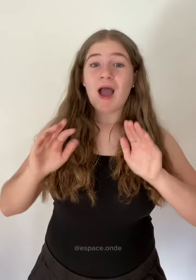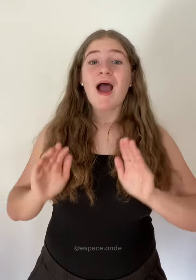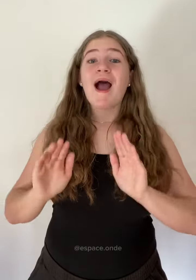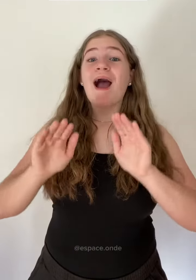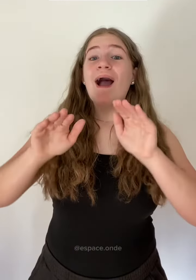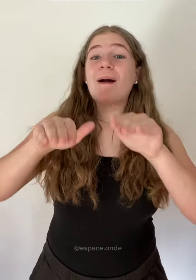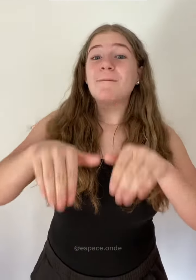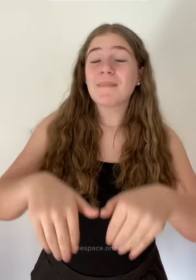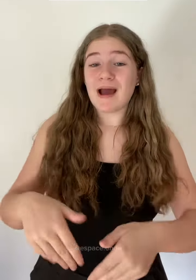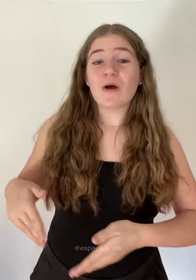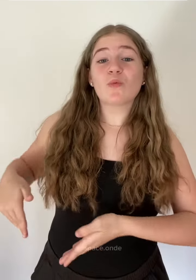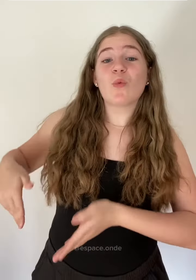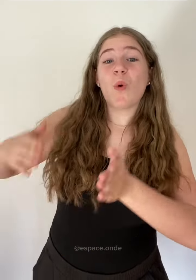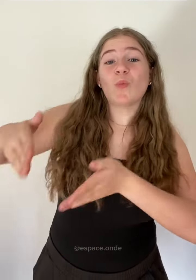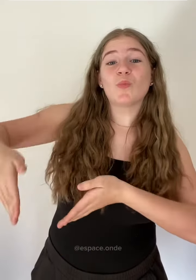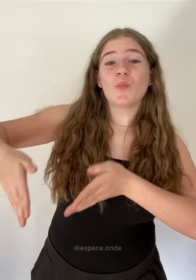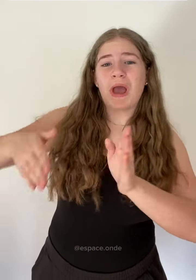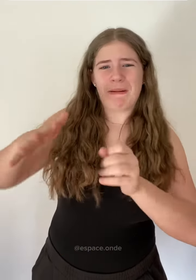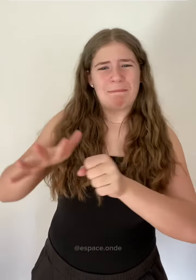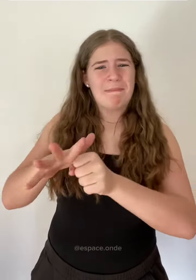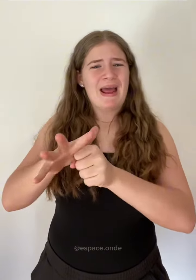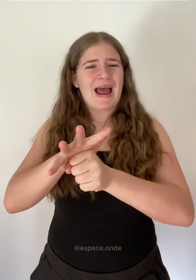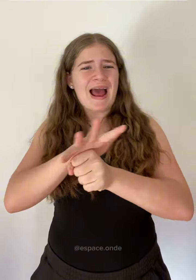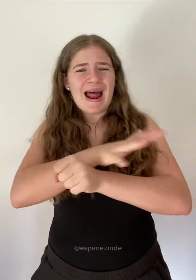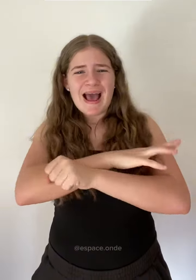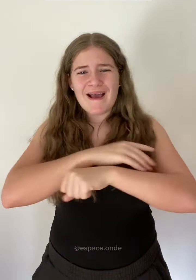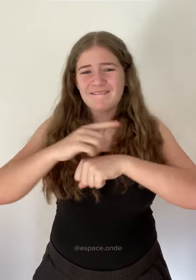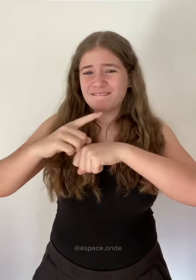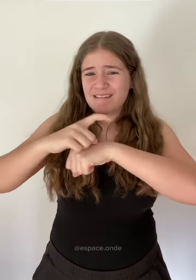Après la pluie, il y a plein de vers de terre sur les trottoirs.